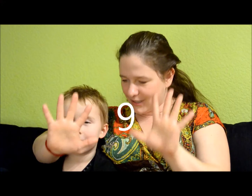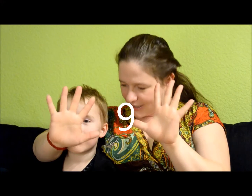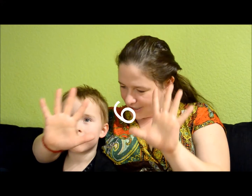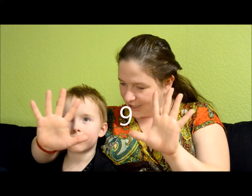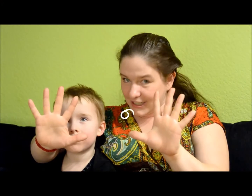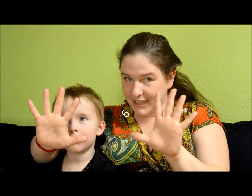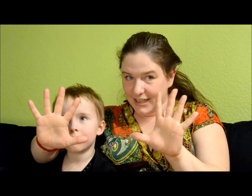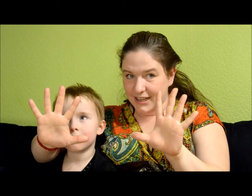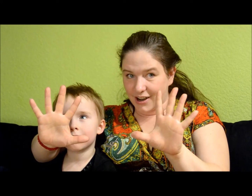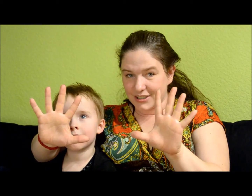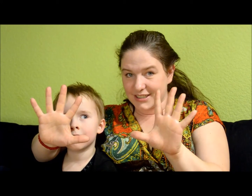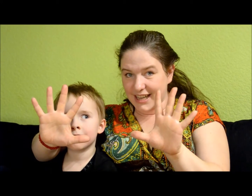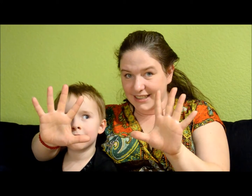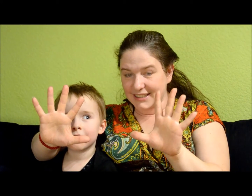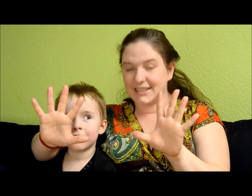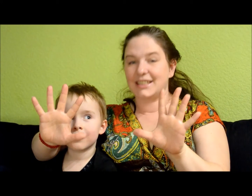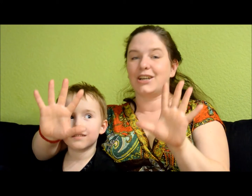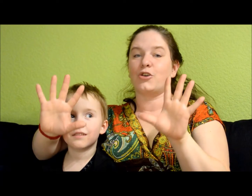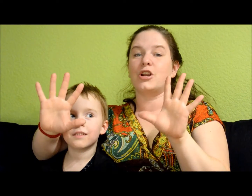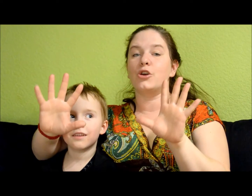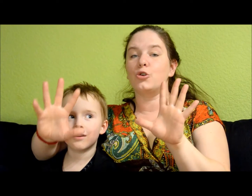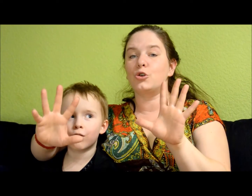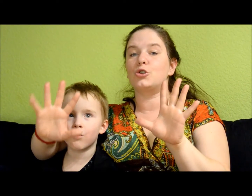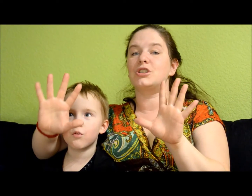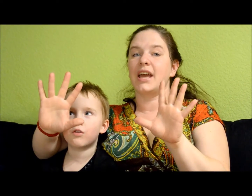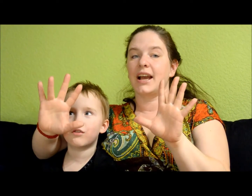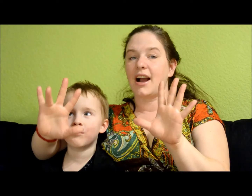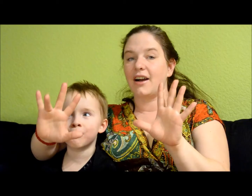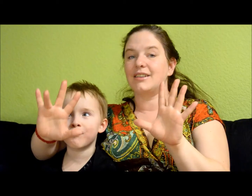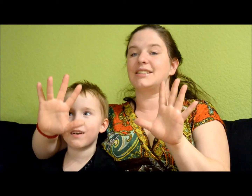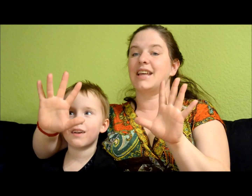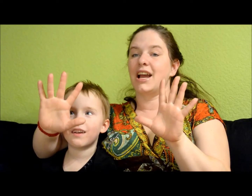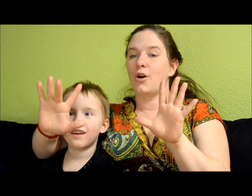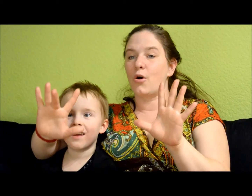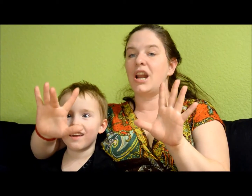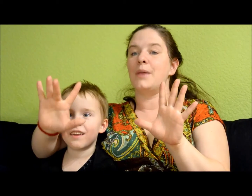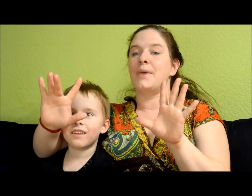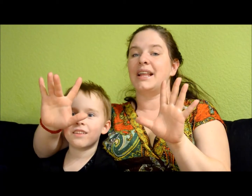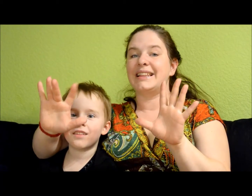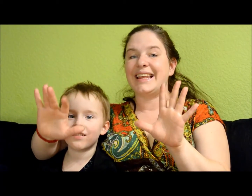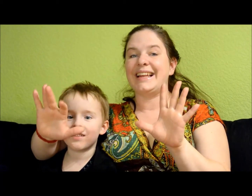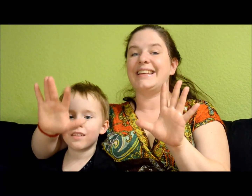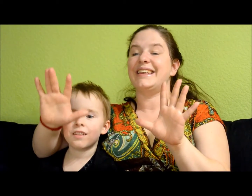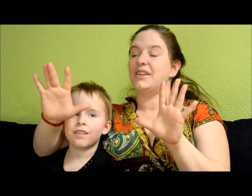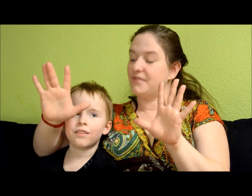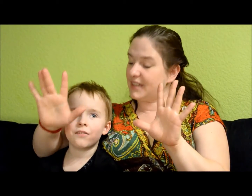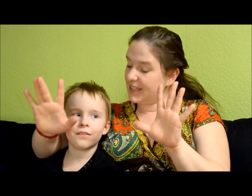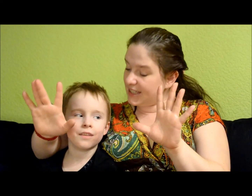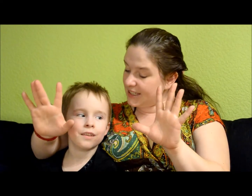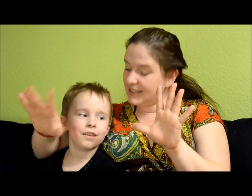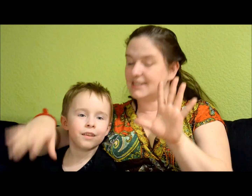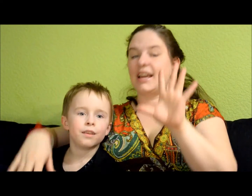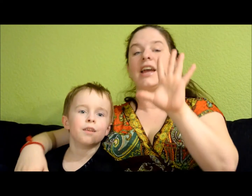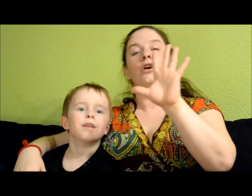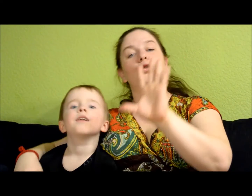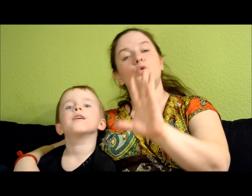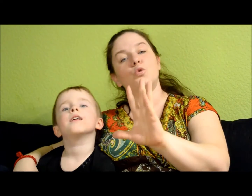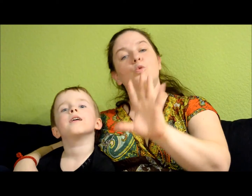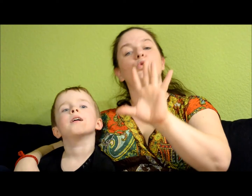Kõik kaks känt on üks, kaks, kolm, neli, viis, kuus,